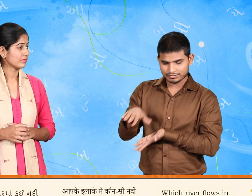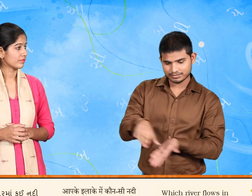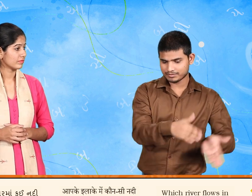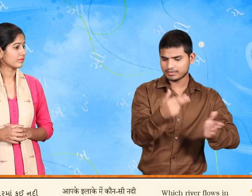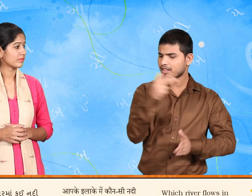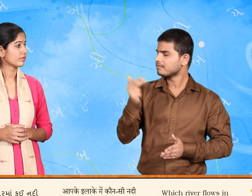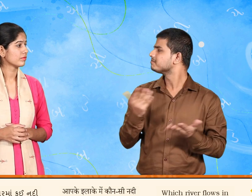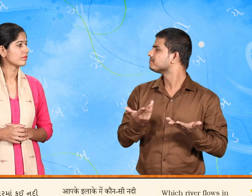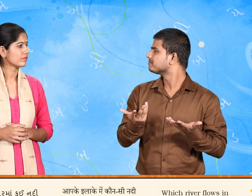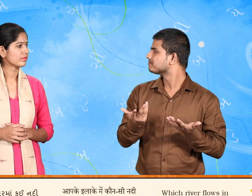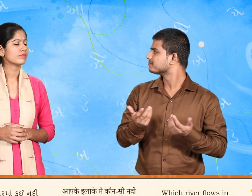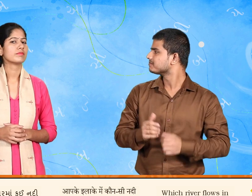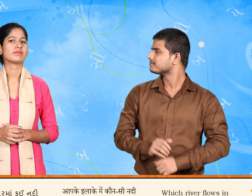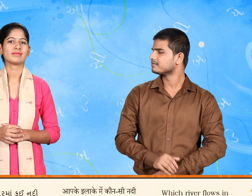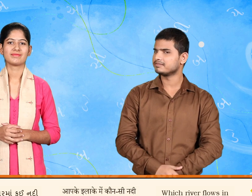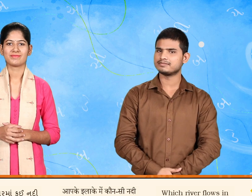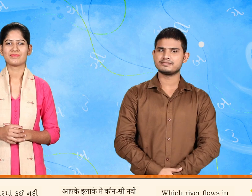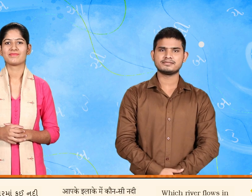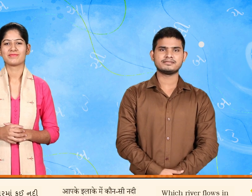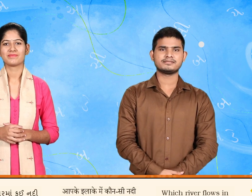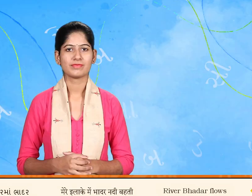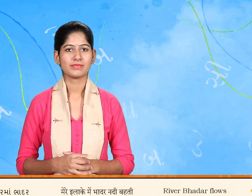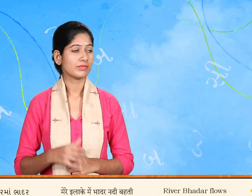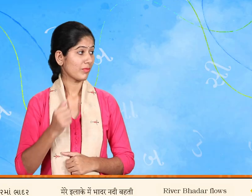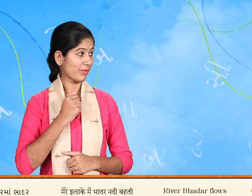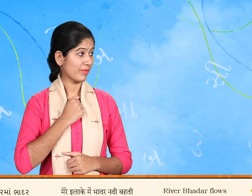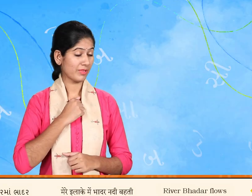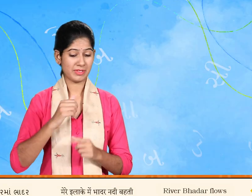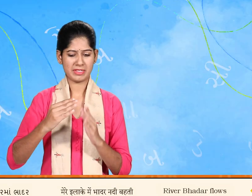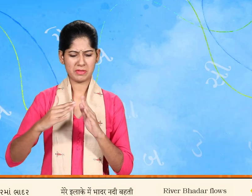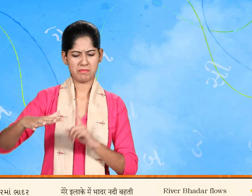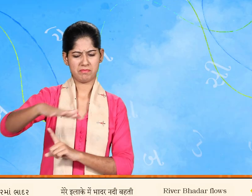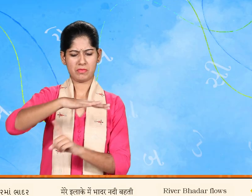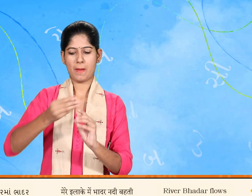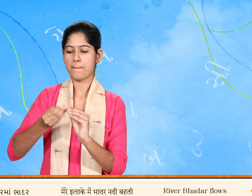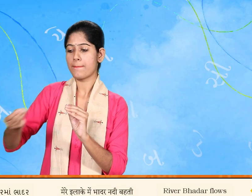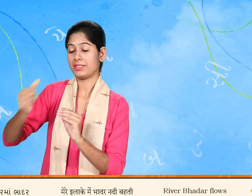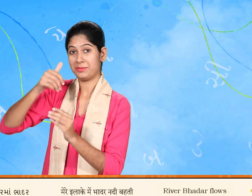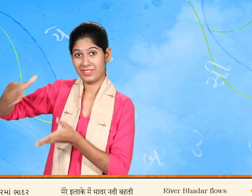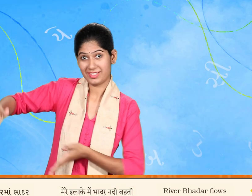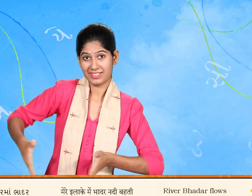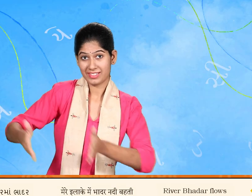અમારા વિસ્તારમાં ભાદર નદી વહે છે